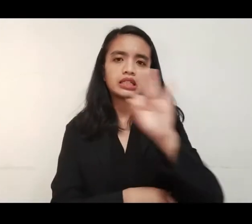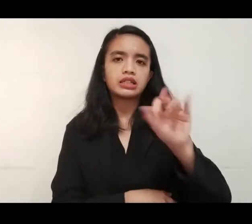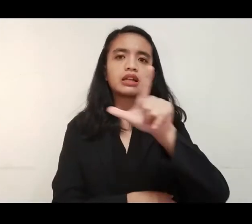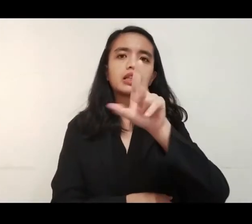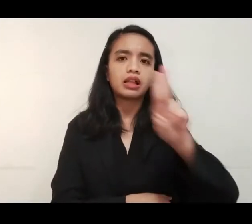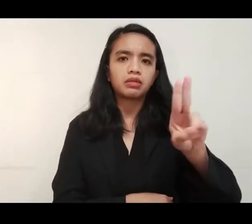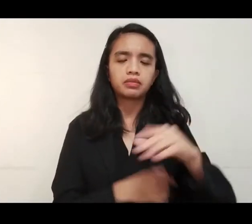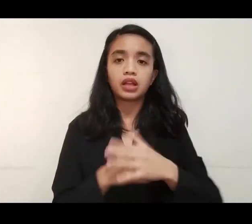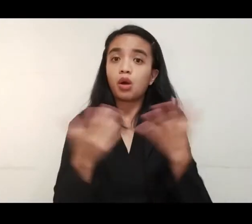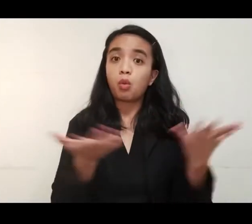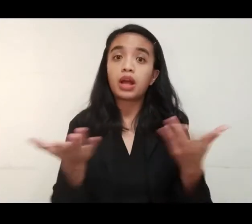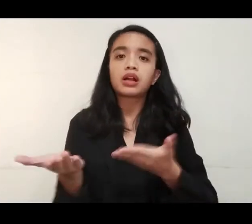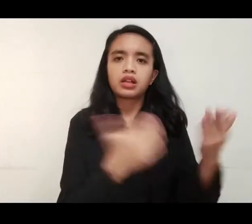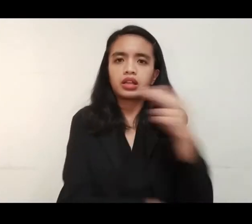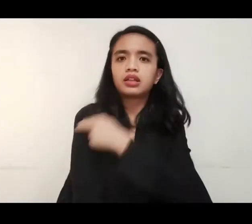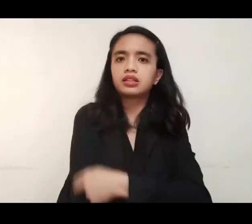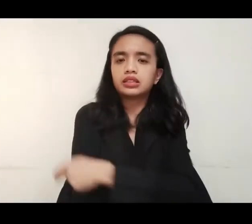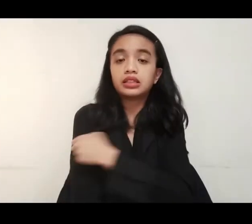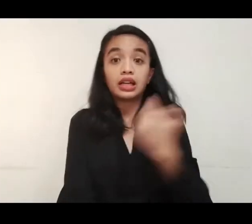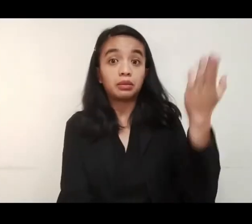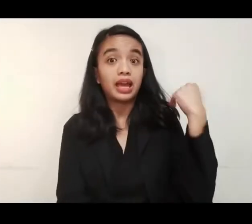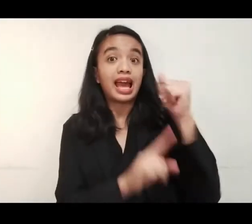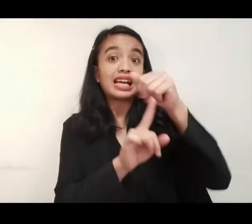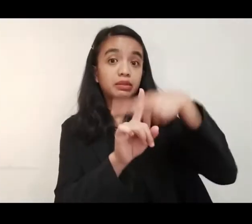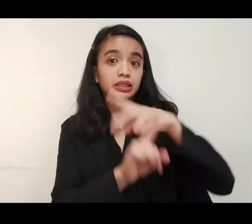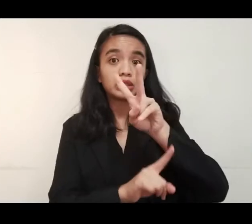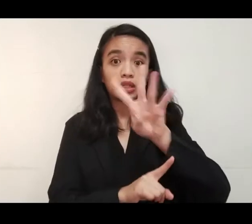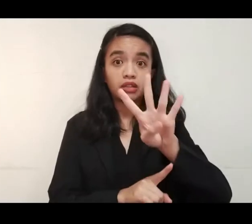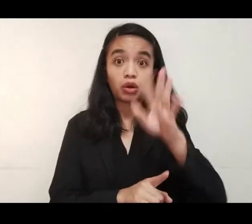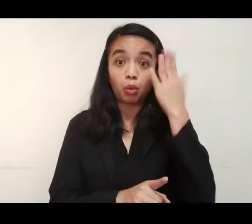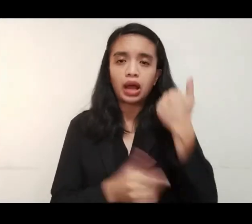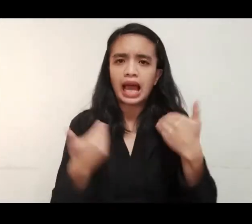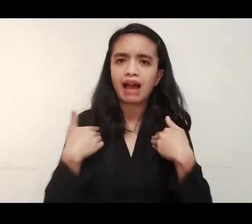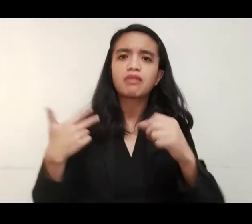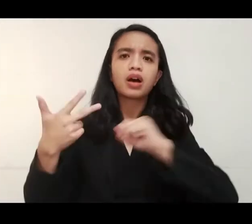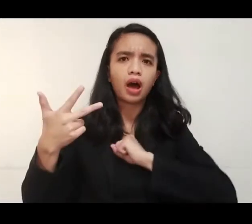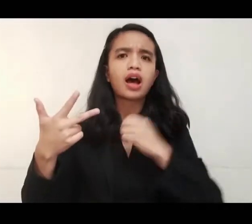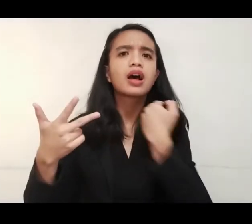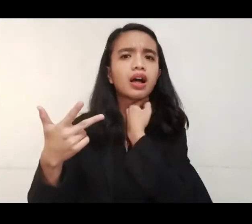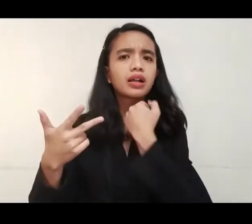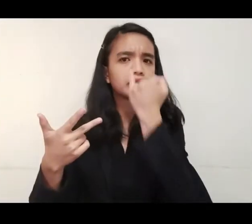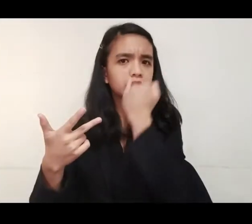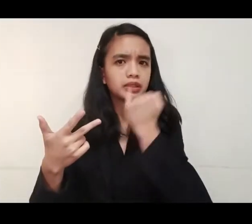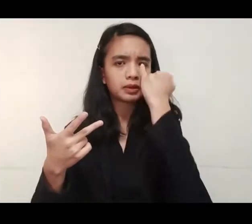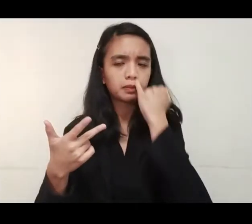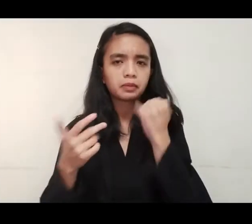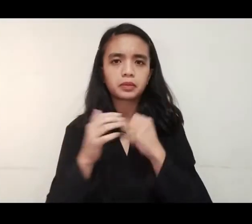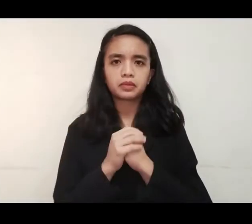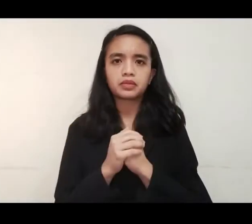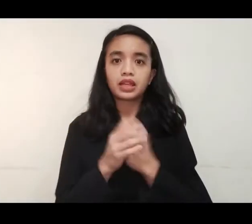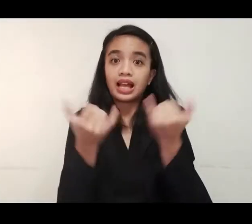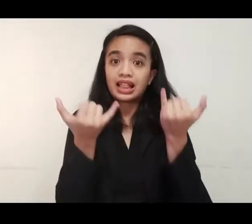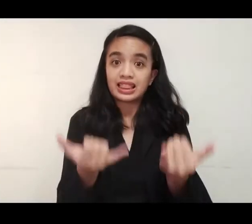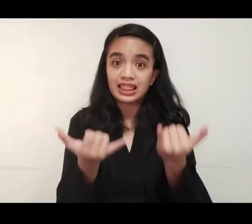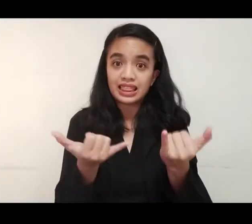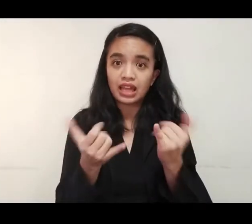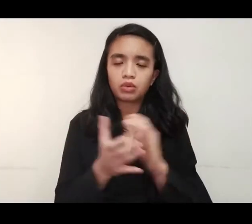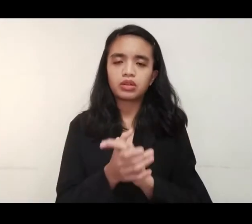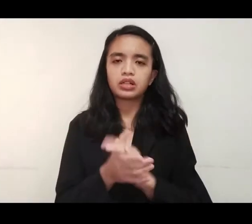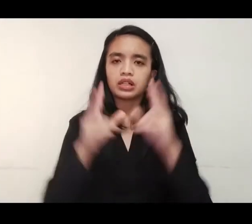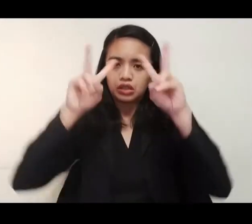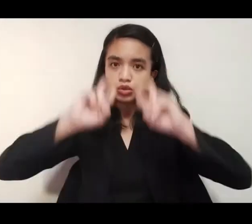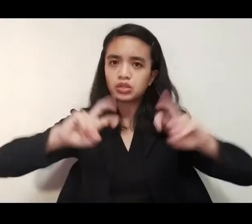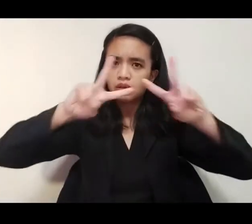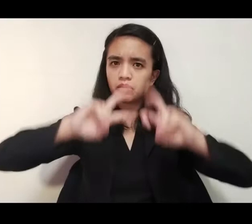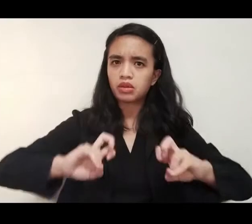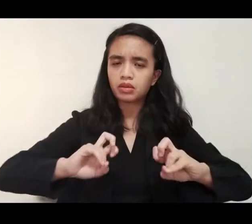pasyente. Dinala siya sa ospital noong April 24 matapos makitaan ng sintomas ng COVID-19. Sa ngayon po, iniimbestigahan